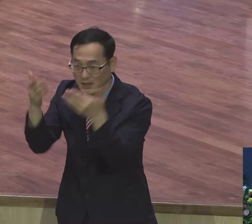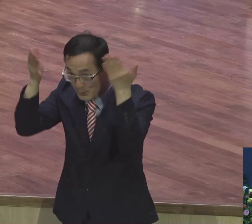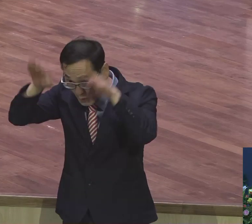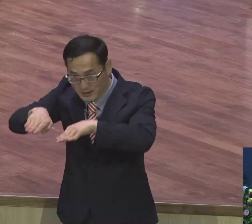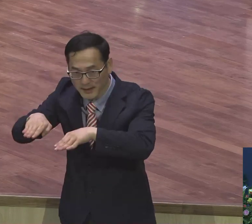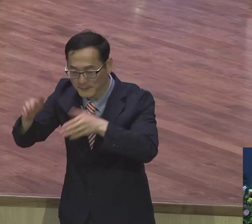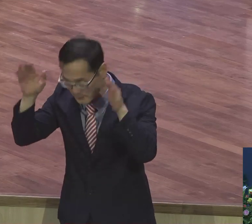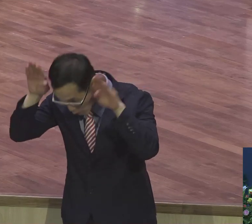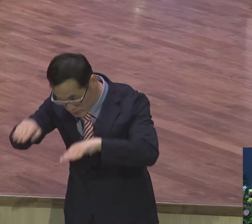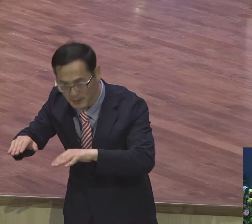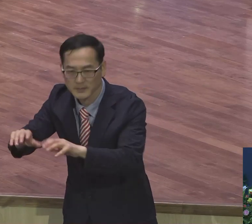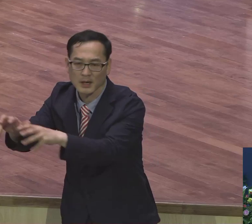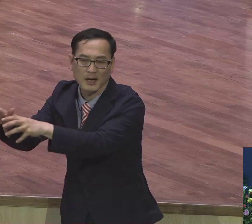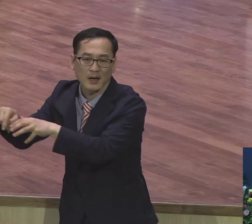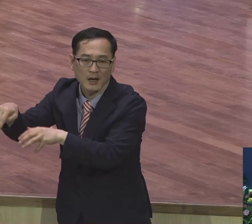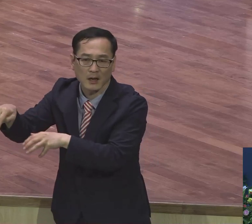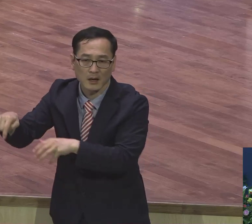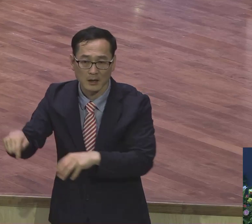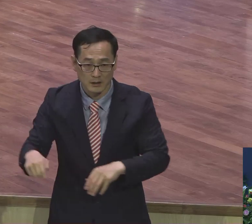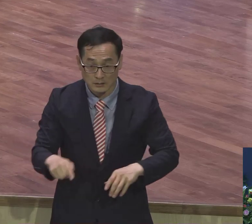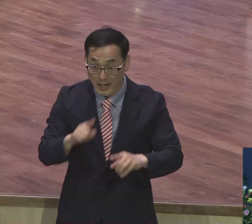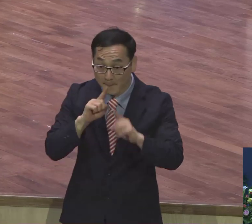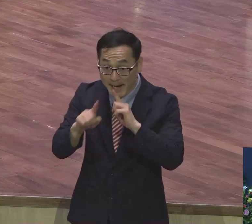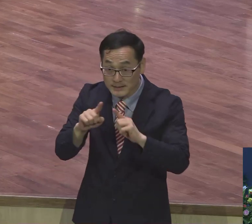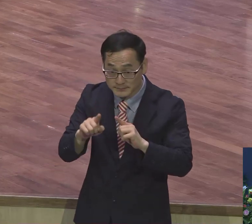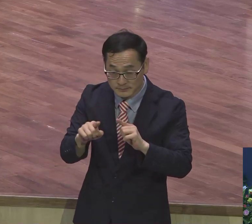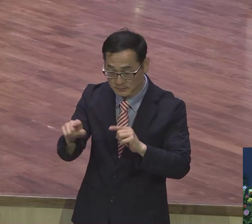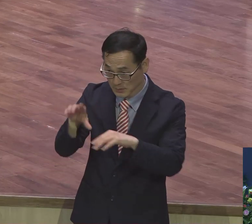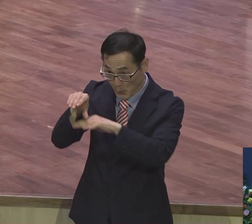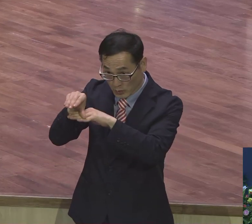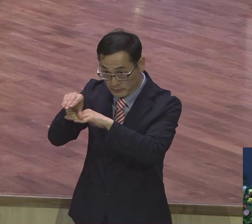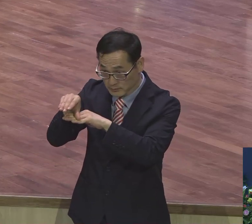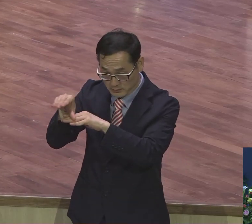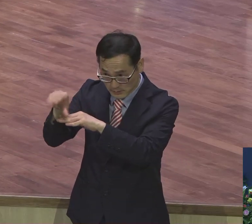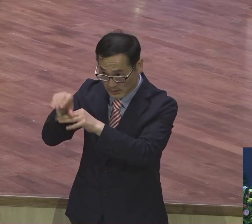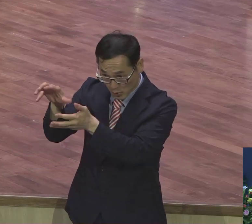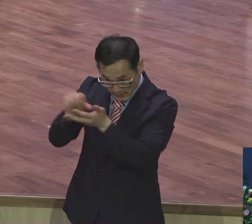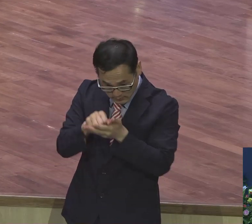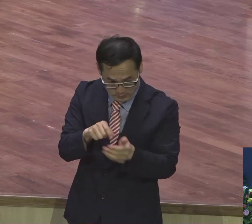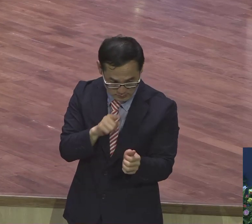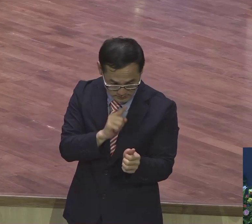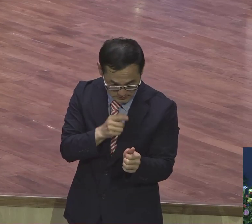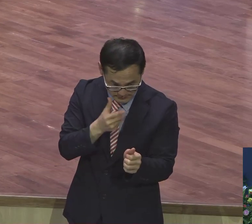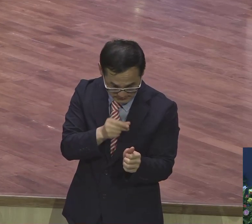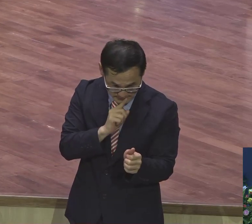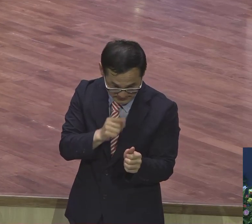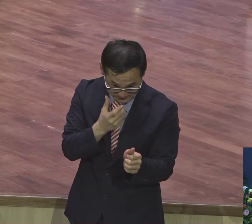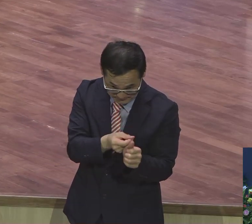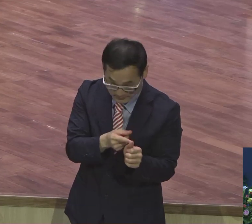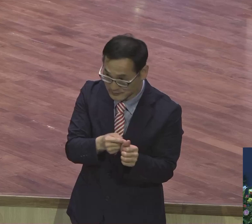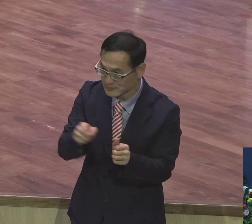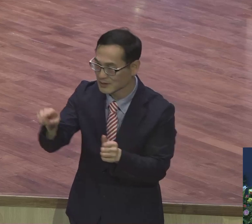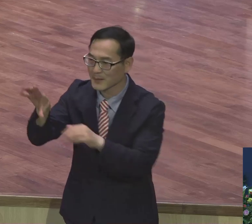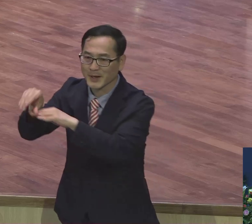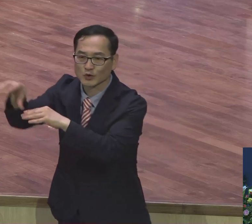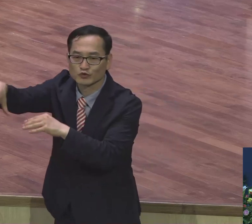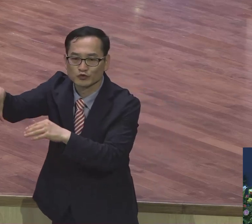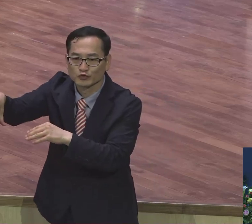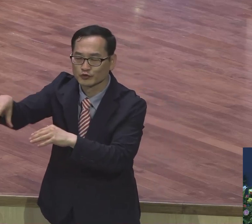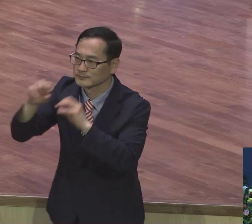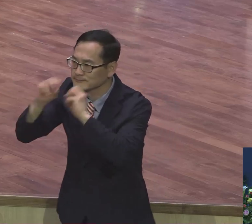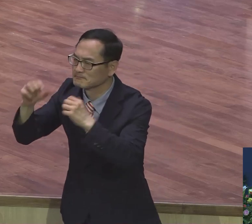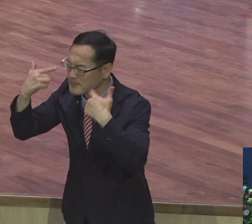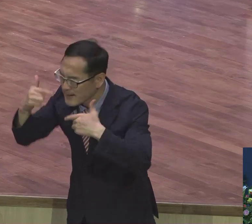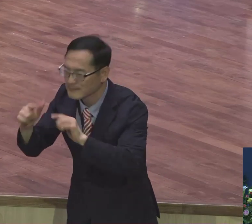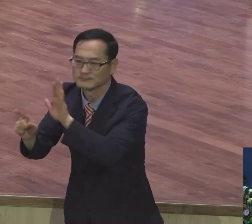전도사가 매일 영전 몇 시 매일 방송 나가요. 유목사님 방식도 매일 나가고 매일